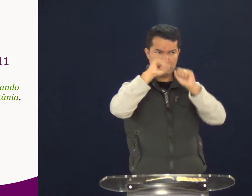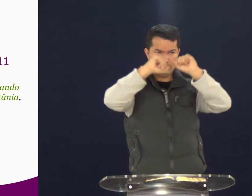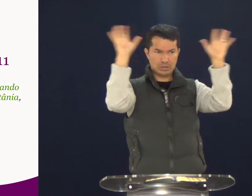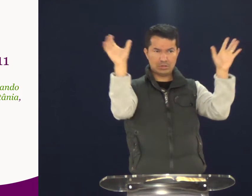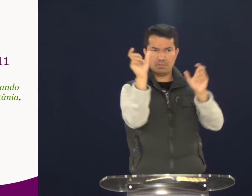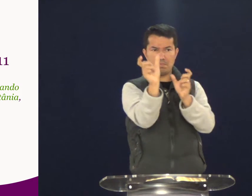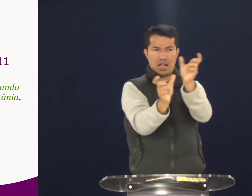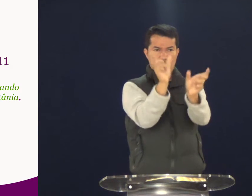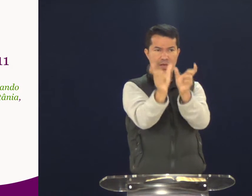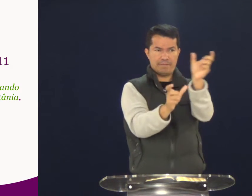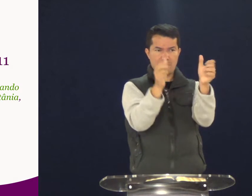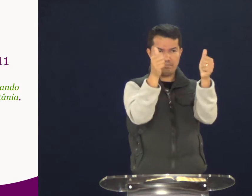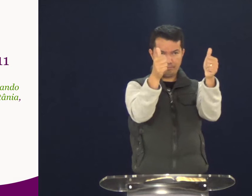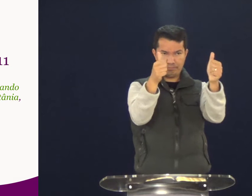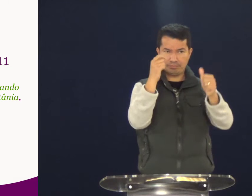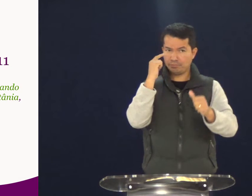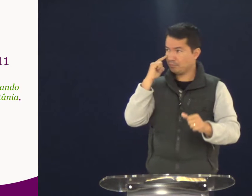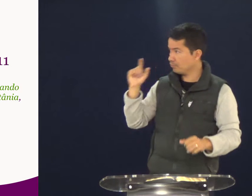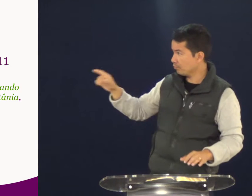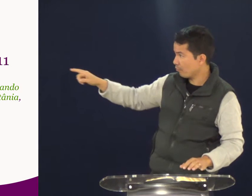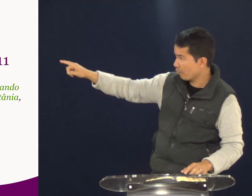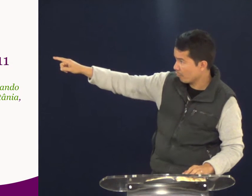algumas coisas, entenderem claramente sobre as palavras.